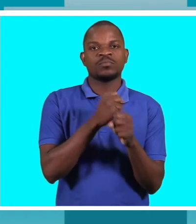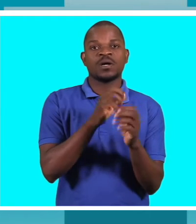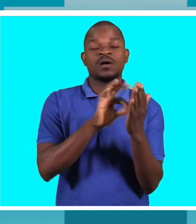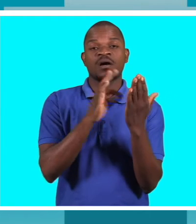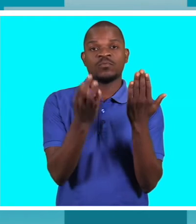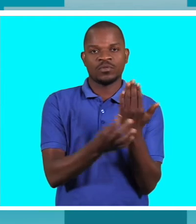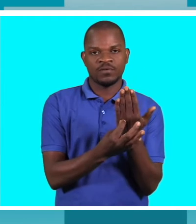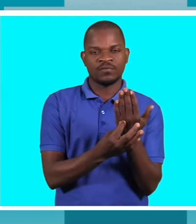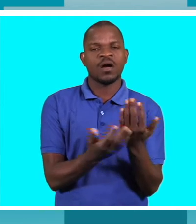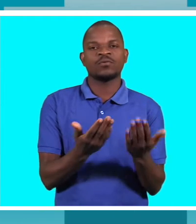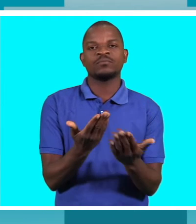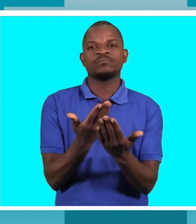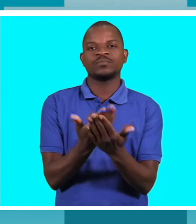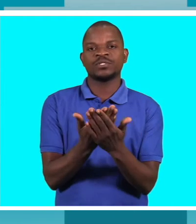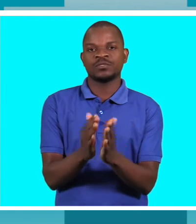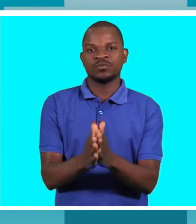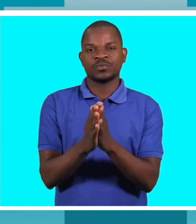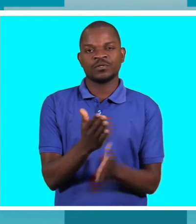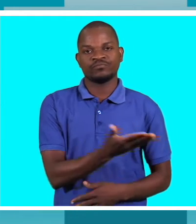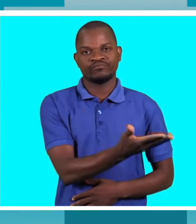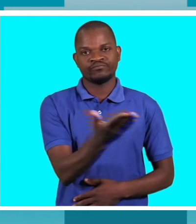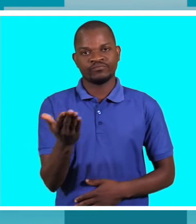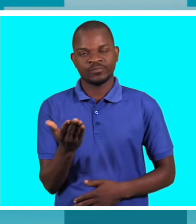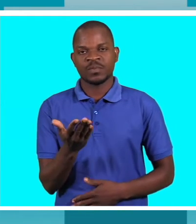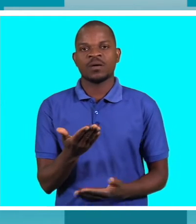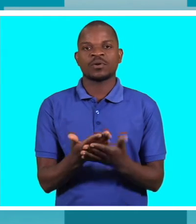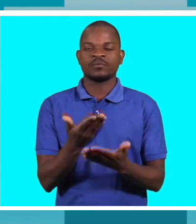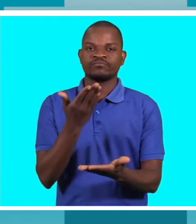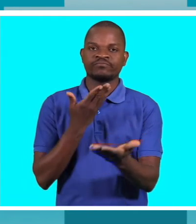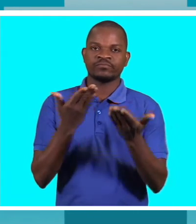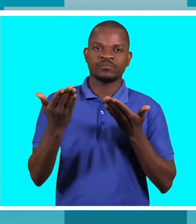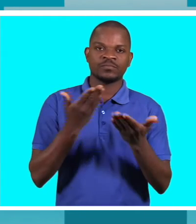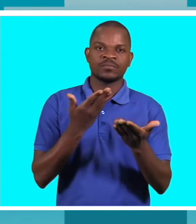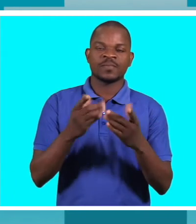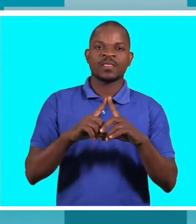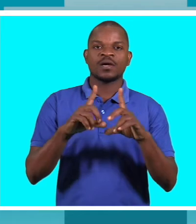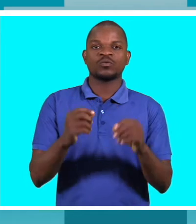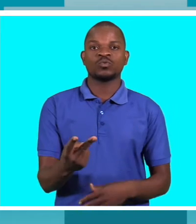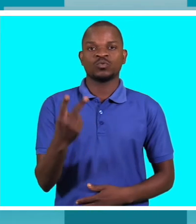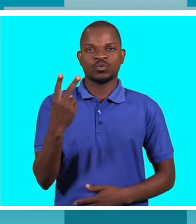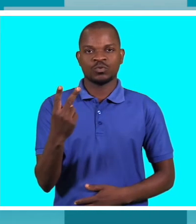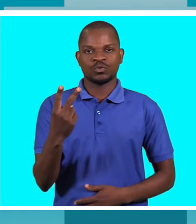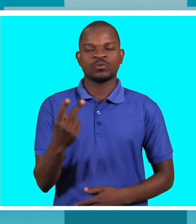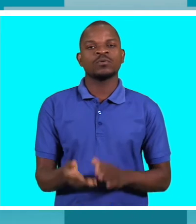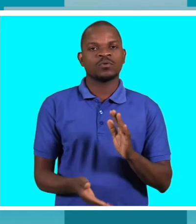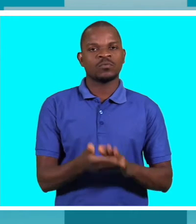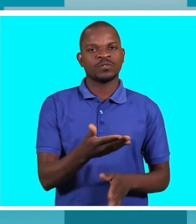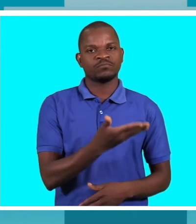agradecer a vossa presença cá, para a gente debater em relação a esses dois aspectos. Começo por ti, Marcelo.